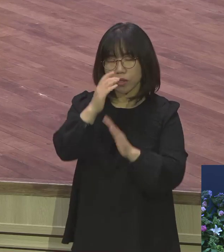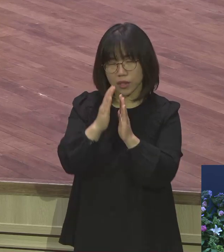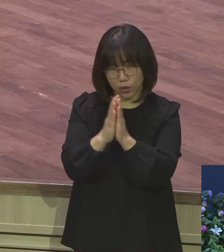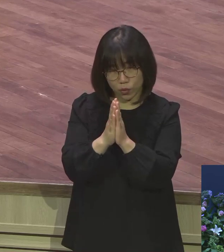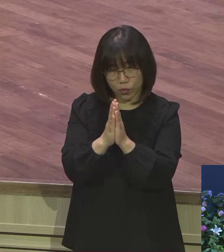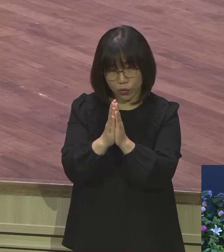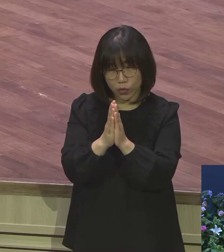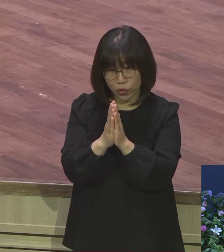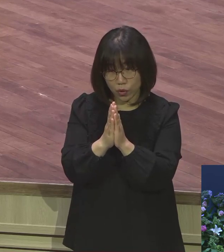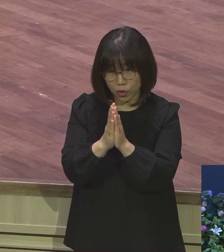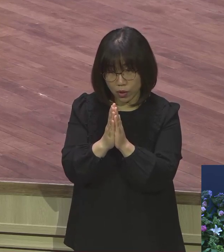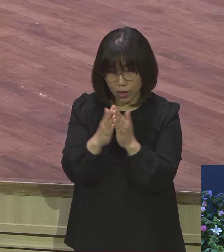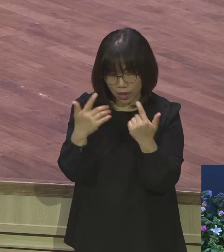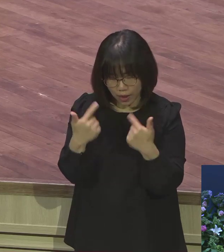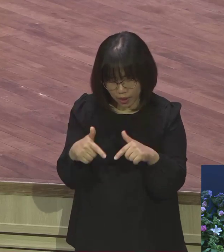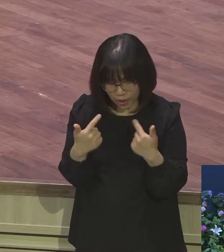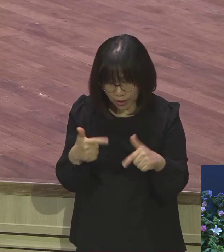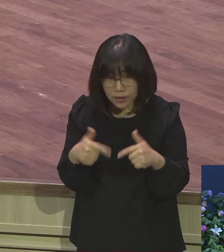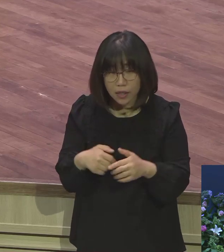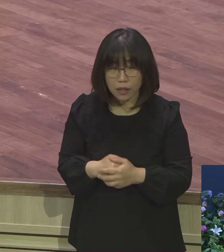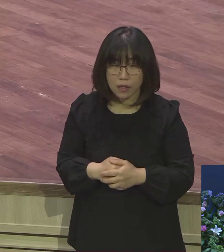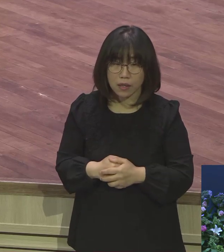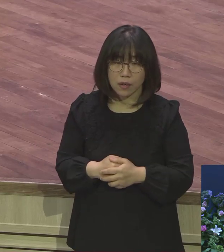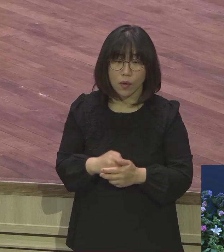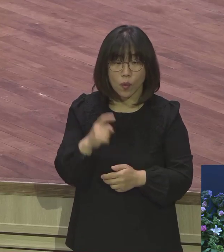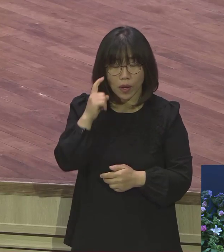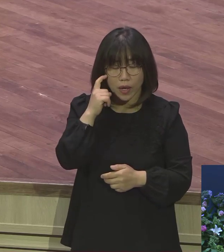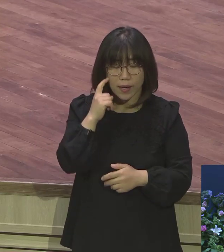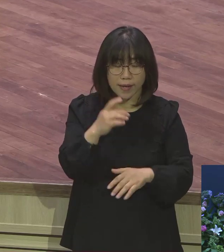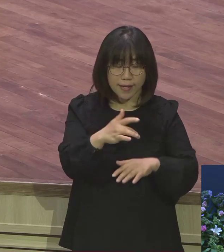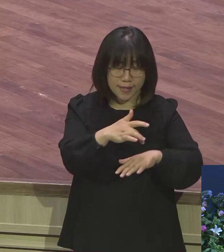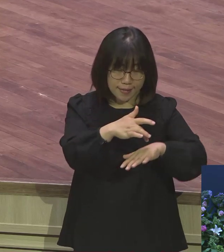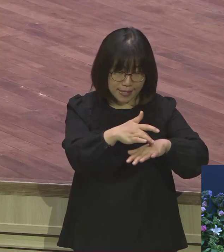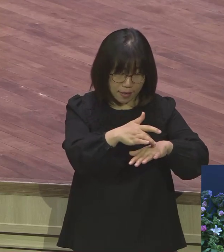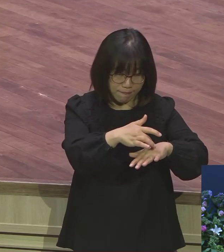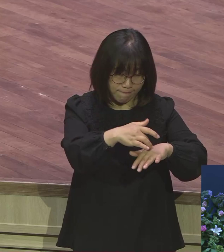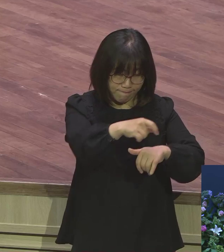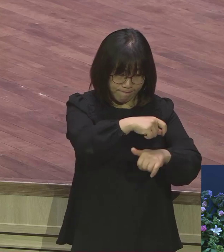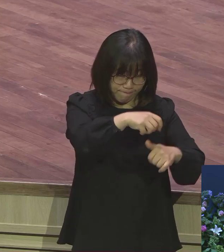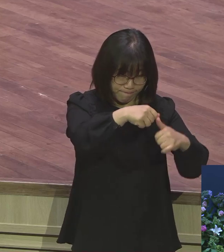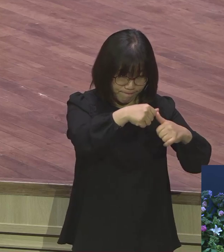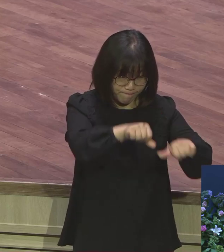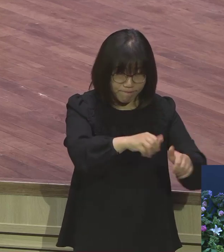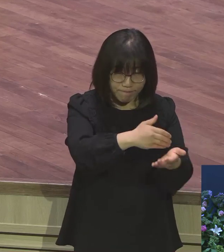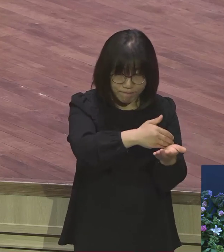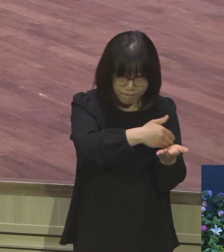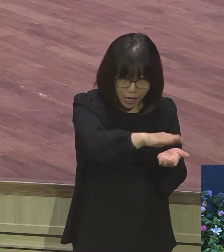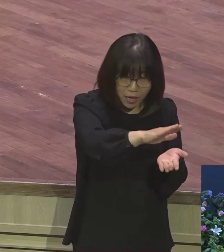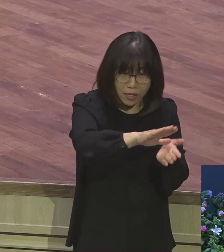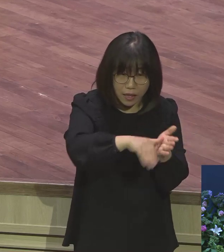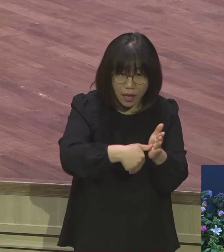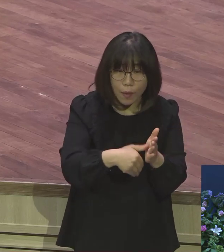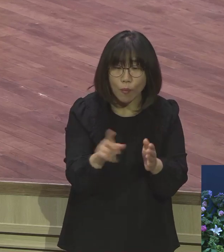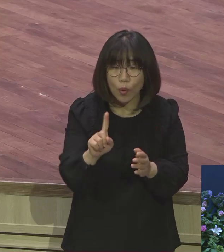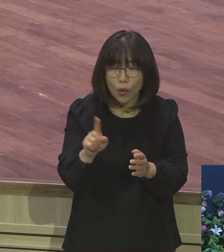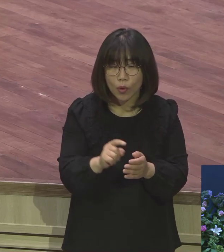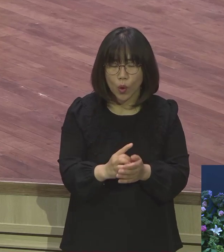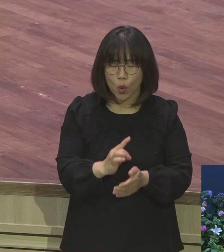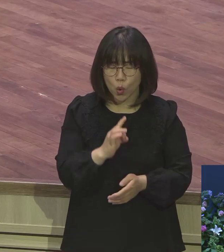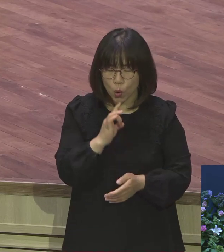그렇게 기도를 드려요. 허감 세력을 물리칠 때도요 여러분이 다름 아닌 오직 예수 그리스도